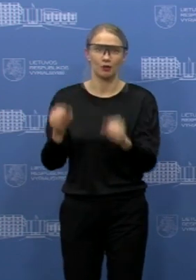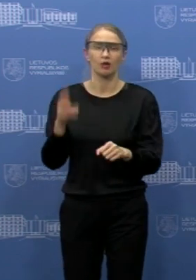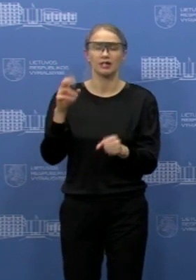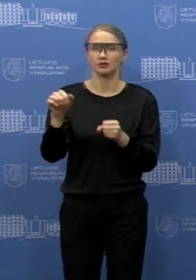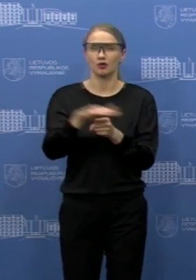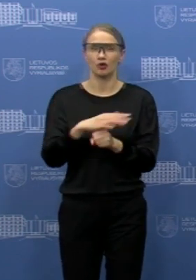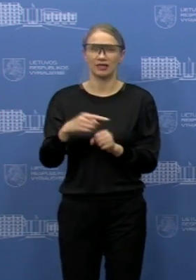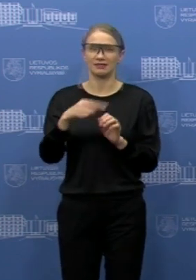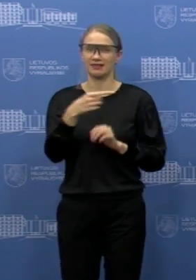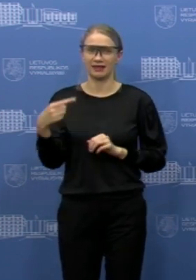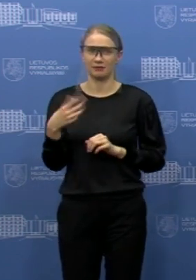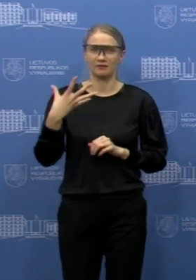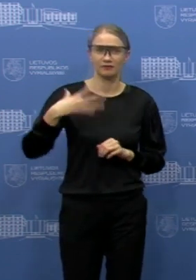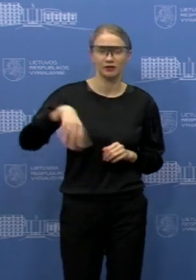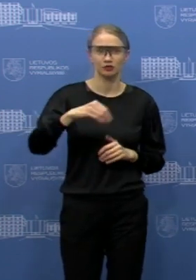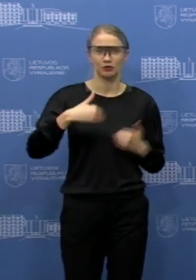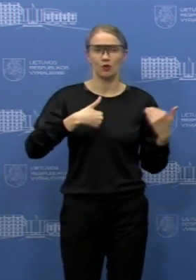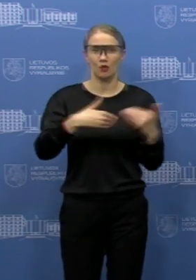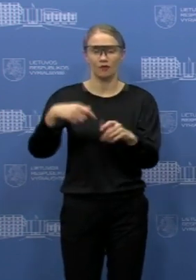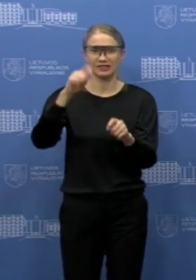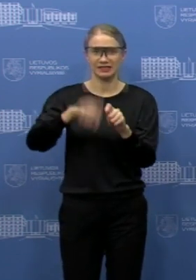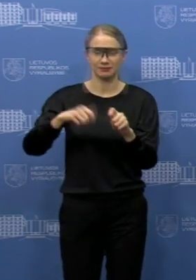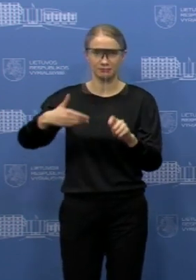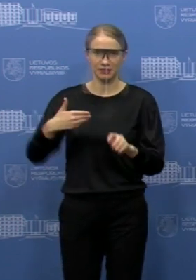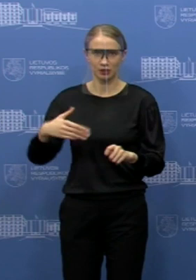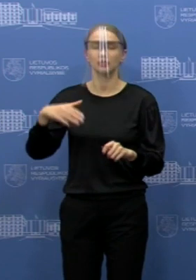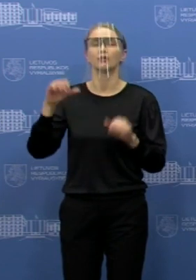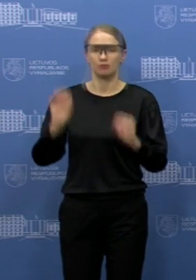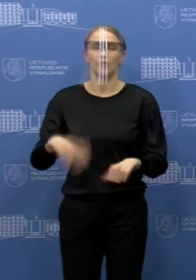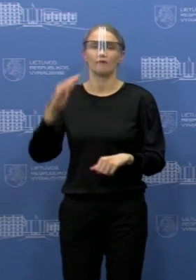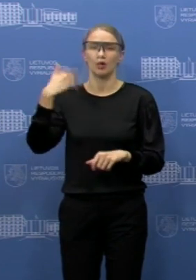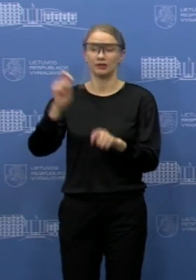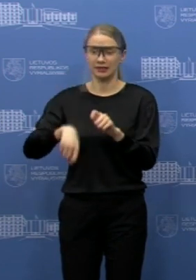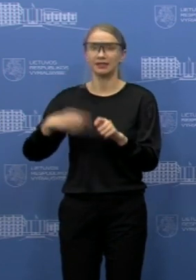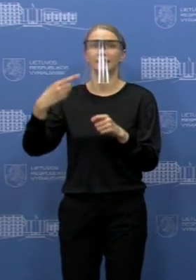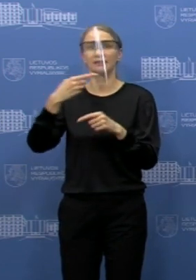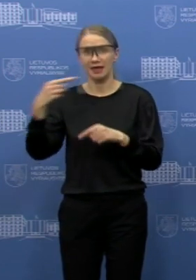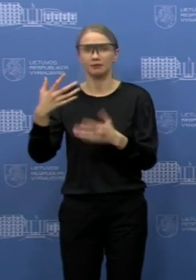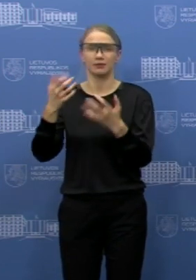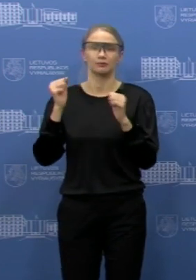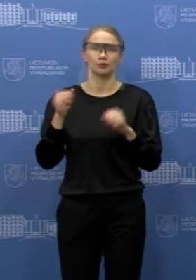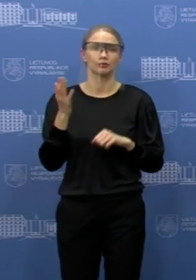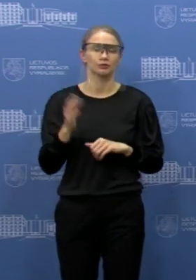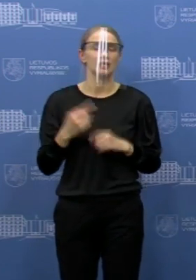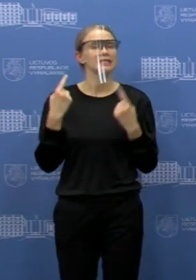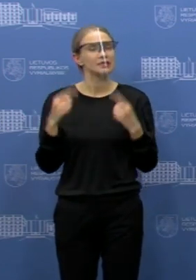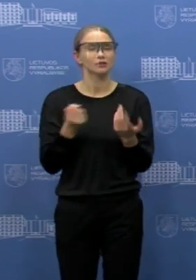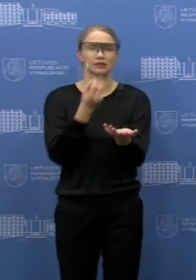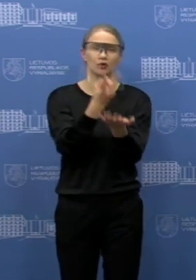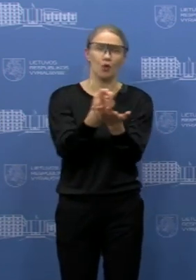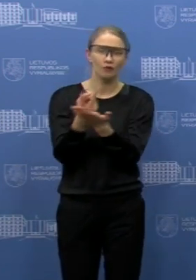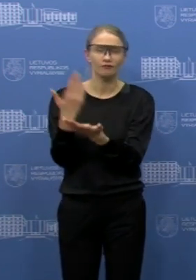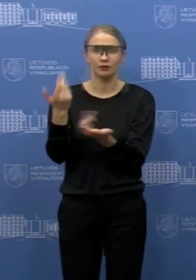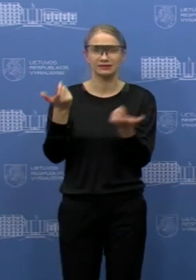koronaviruso testą. Kitaip tariant, na, jie turi būti pasitikrinę prieš tai ir tik tada gali atvykti. Kitos lygonės, na, vėlgi, ar kitose